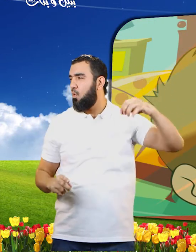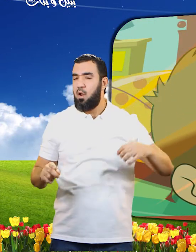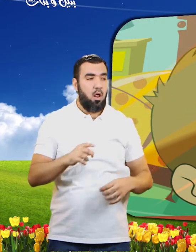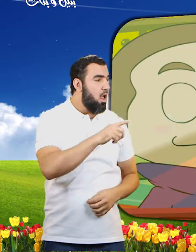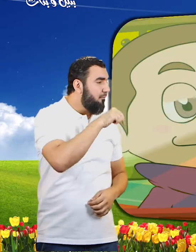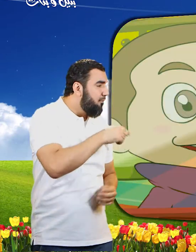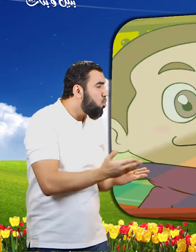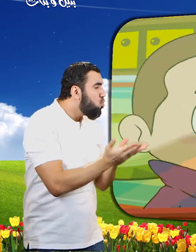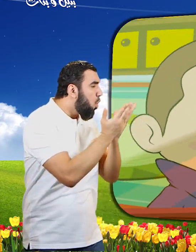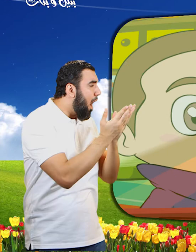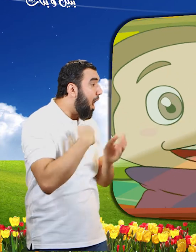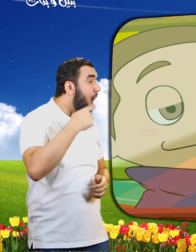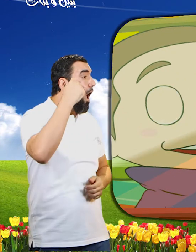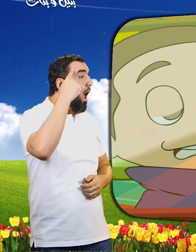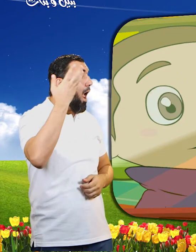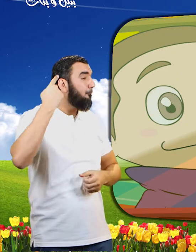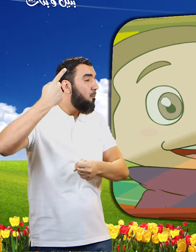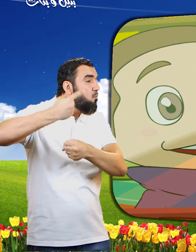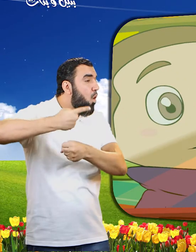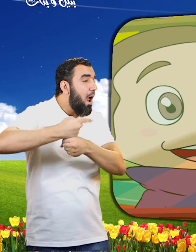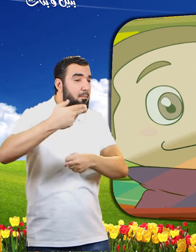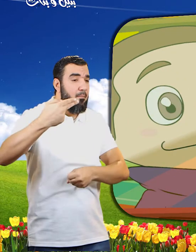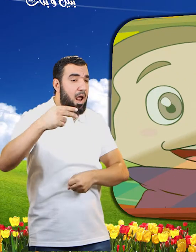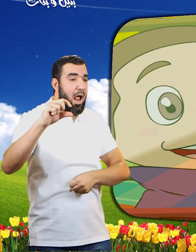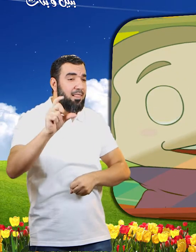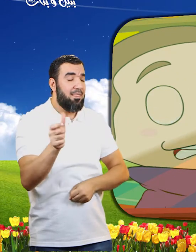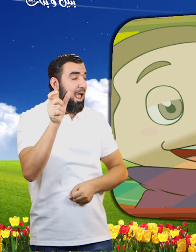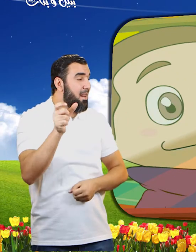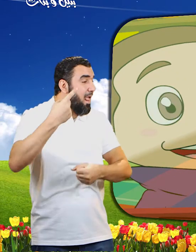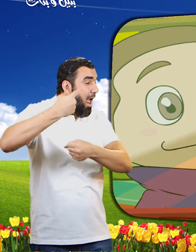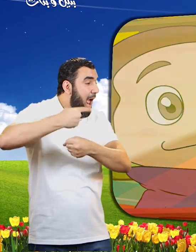أتذكر أن المعلم عدمان علمنا إياه